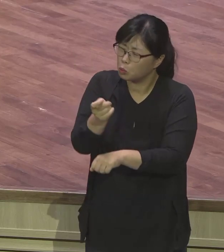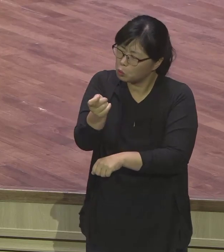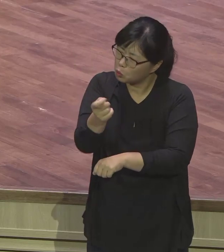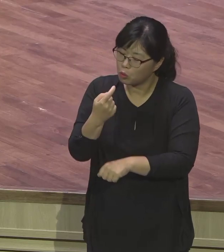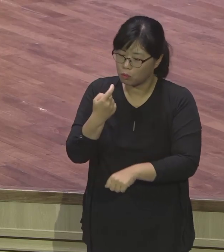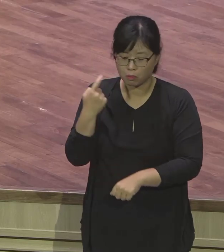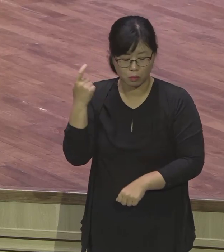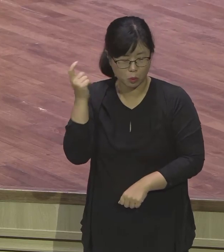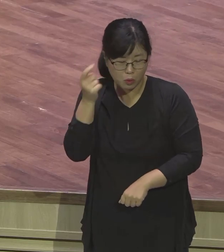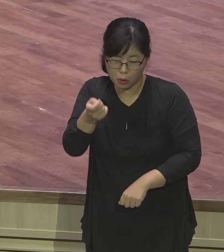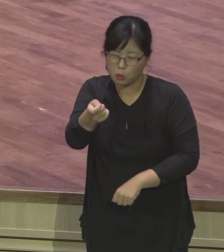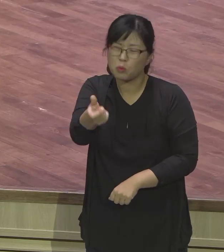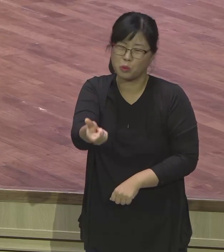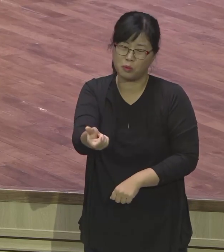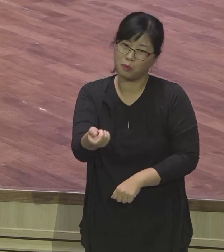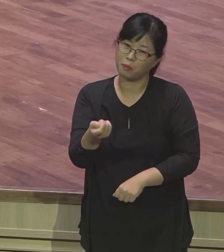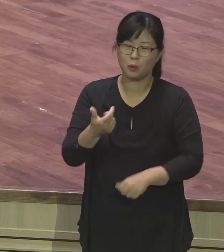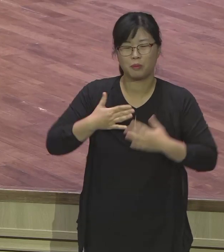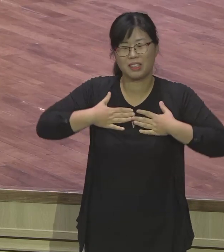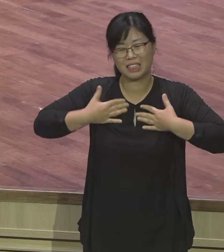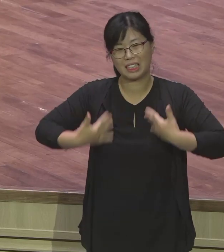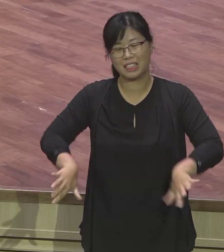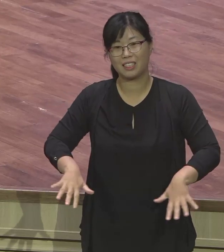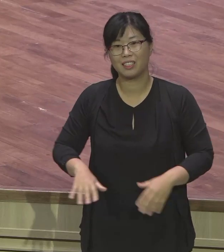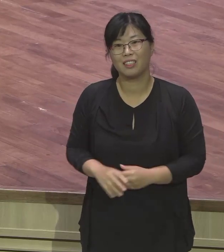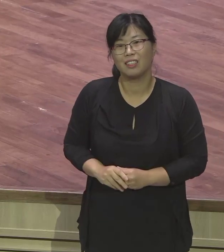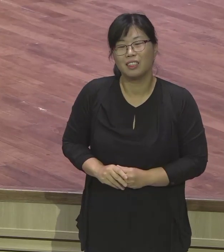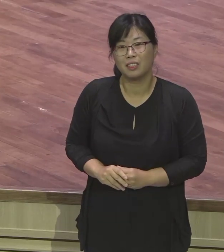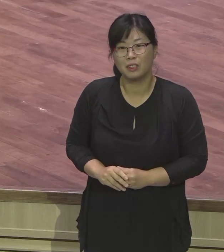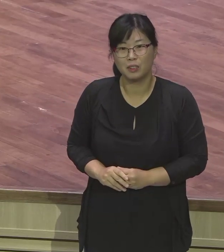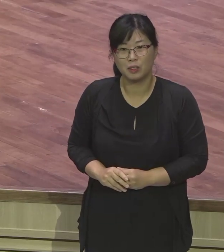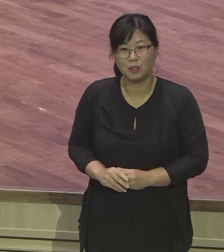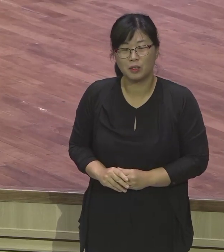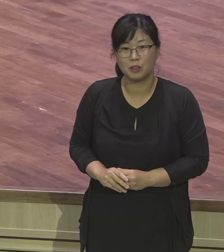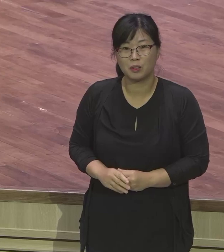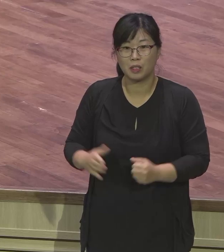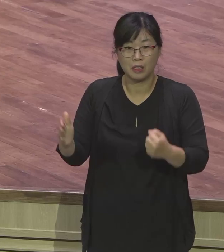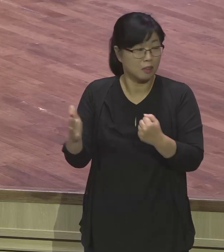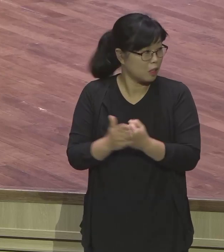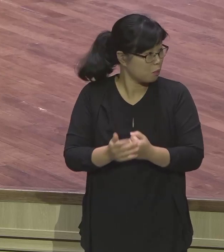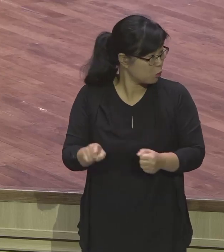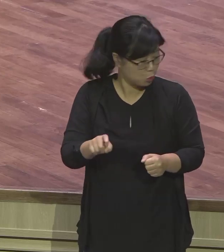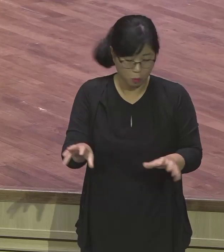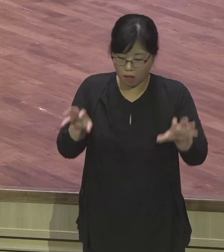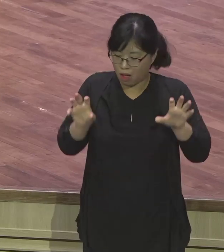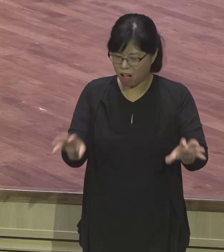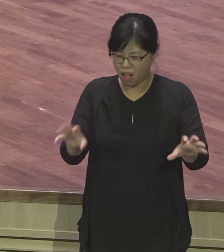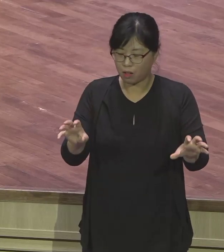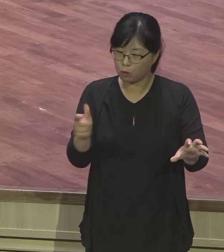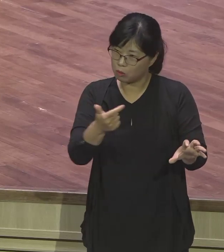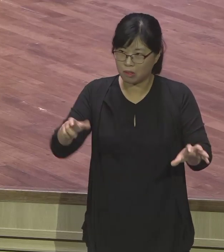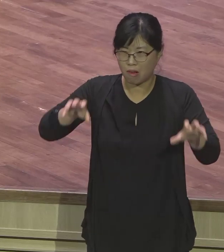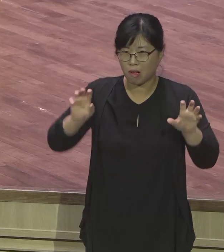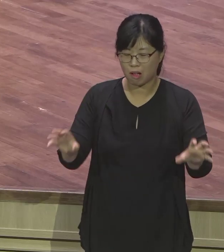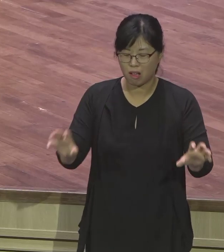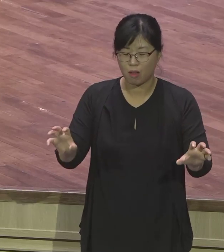잘 안 들리는데, 그래서 스피커를 좀 더 보완하시고, 좀 크게 하세요. 성가재 할 때는